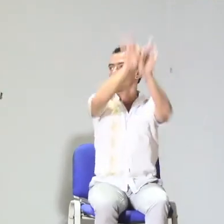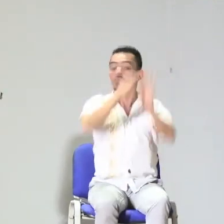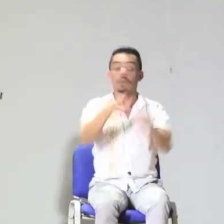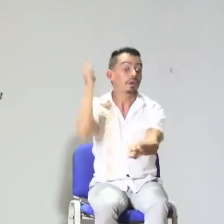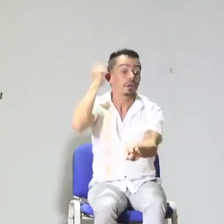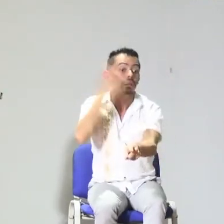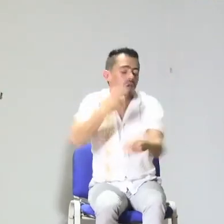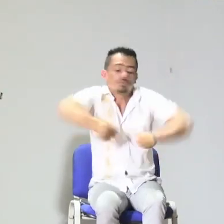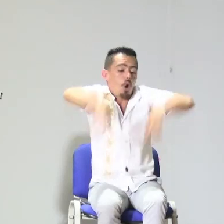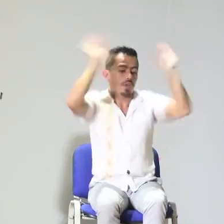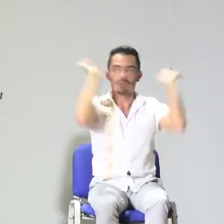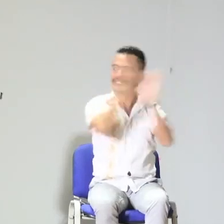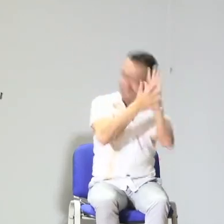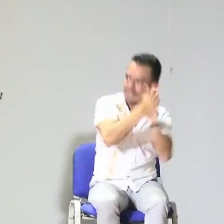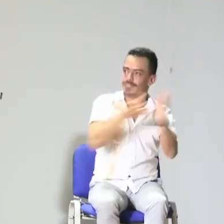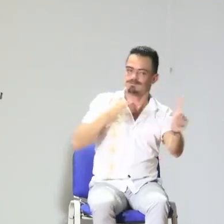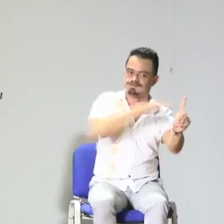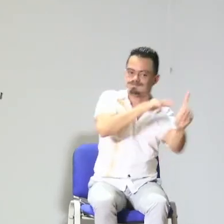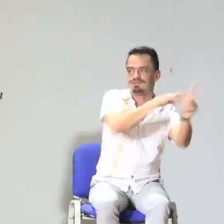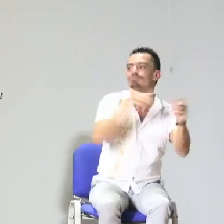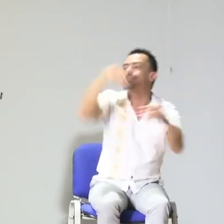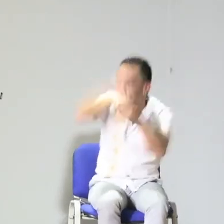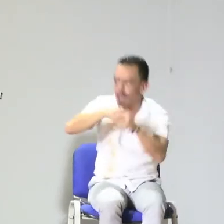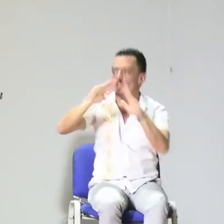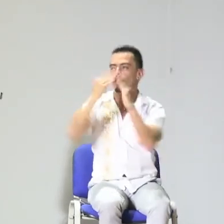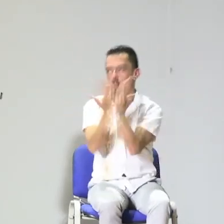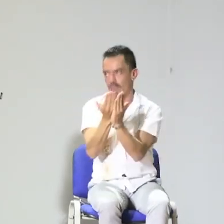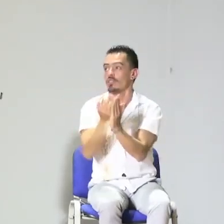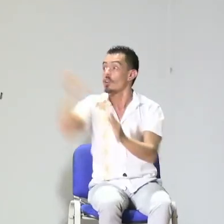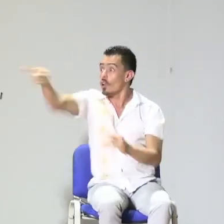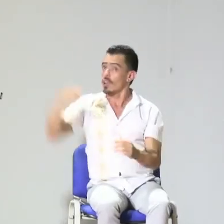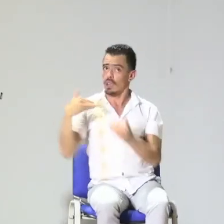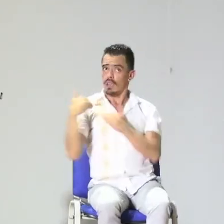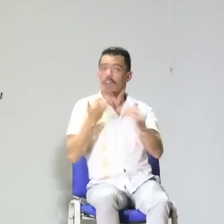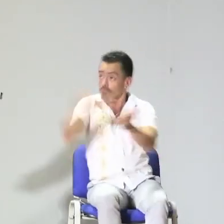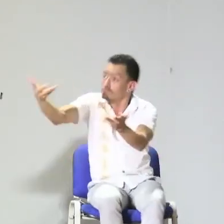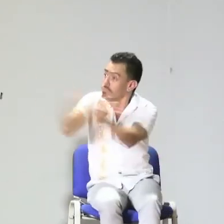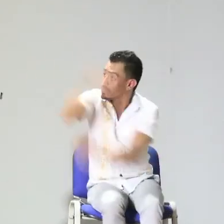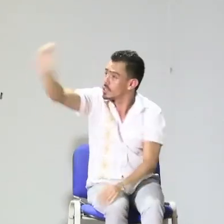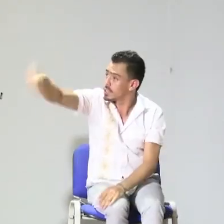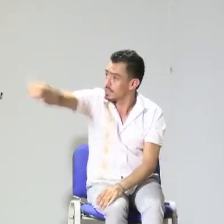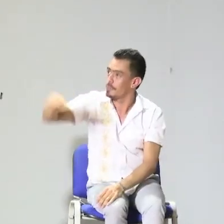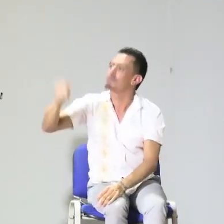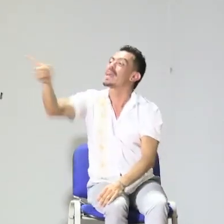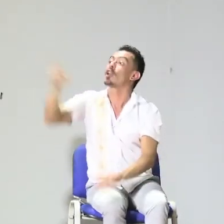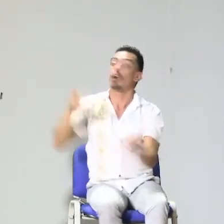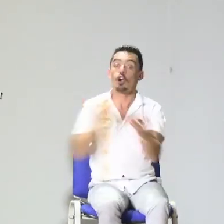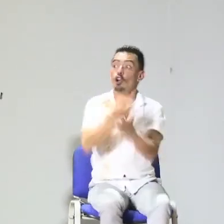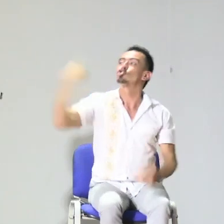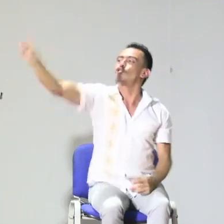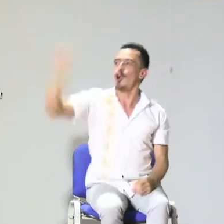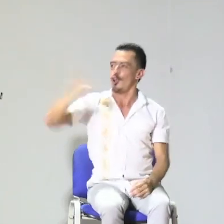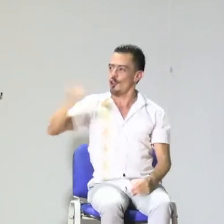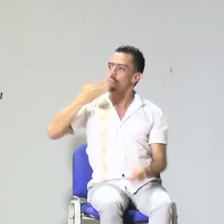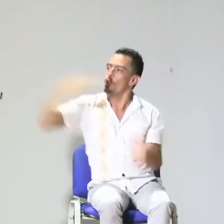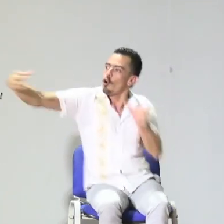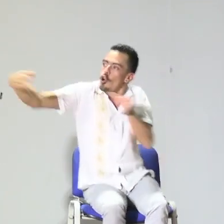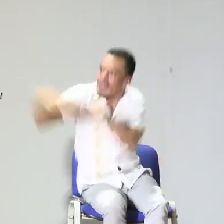el camino sencillo que es el implante o el audífono. Entonces es importante que al interior de la escuela también se haga como ese